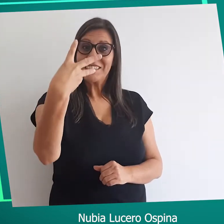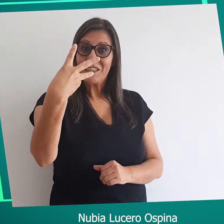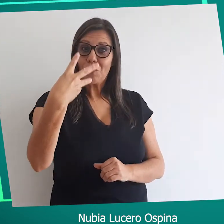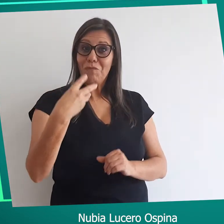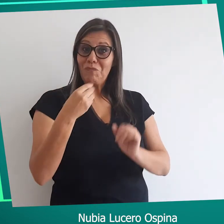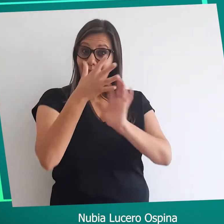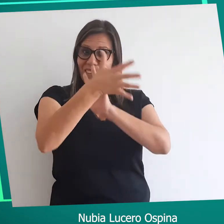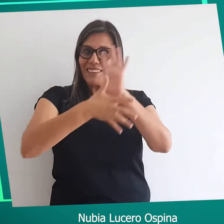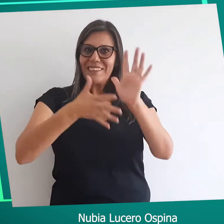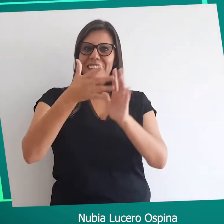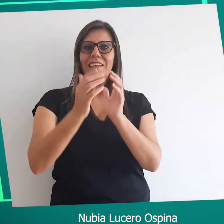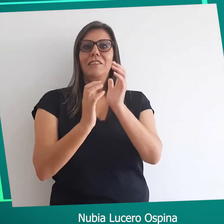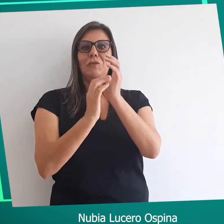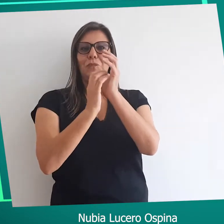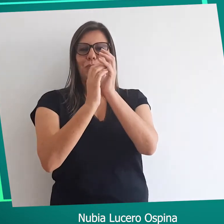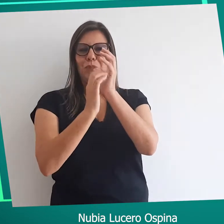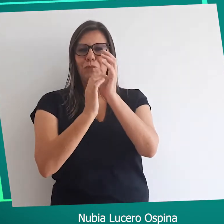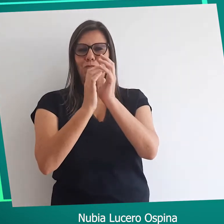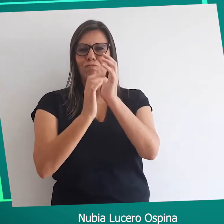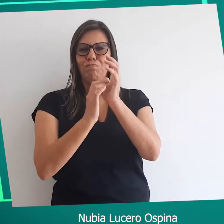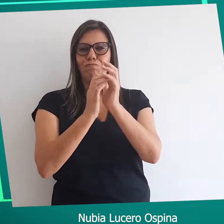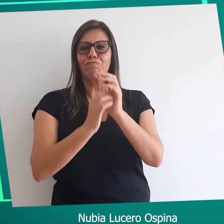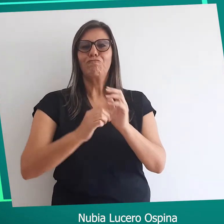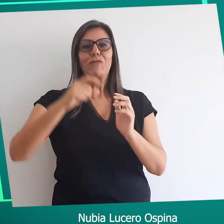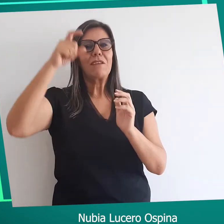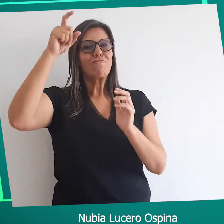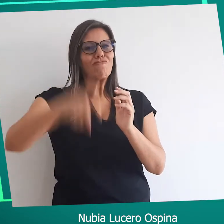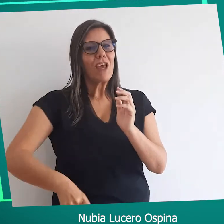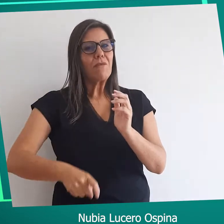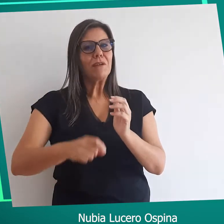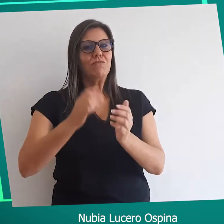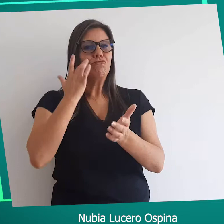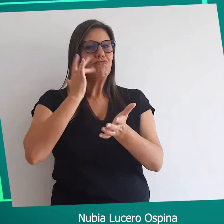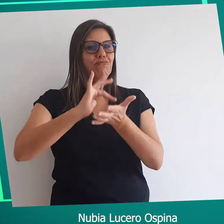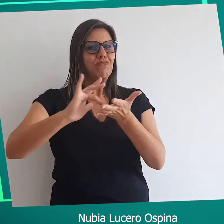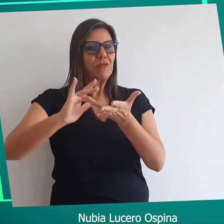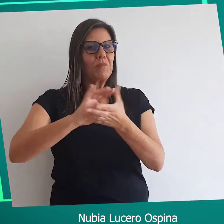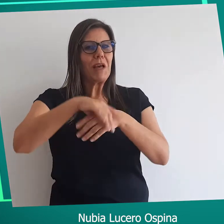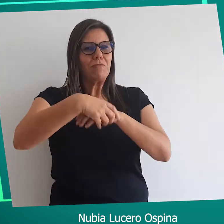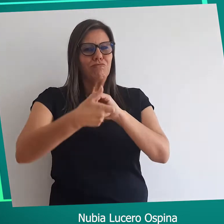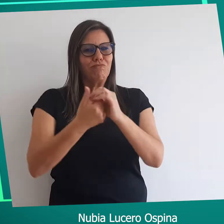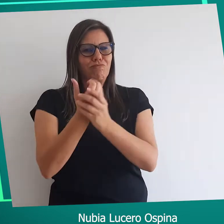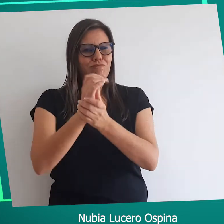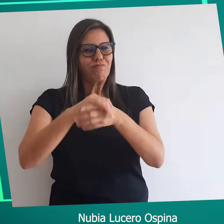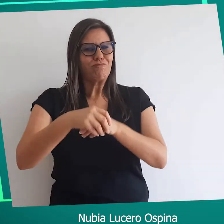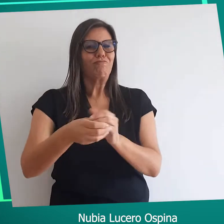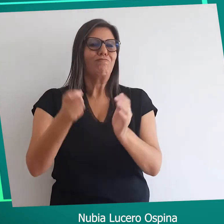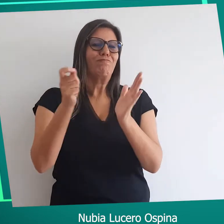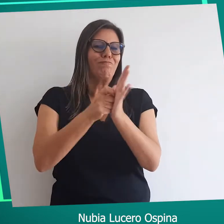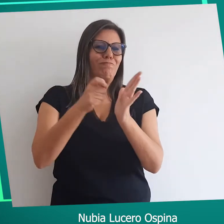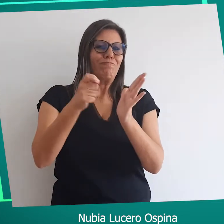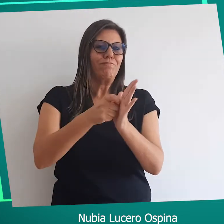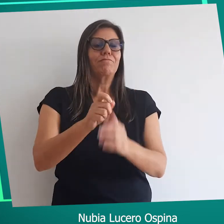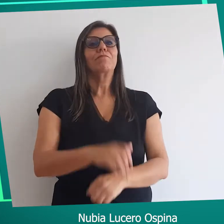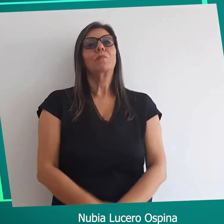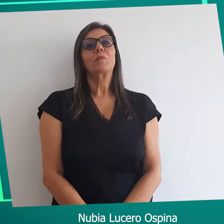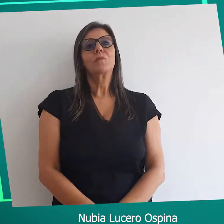tercero si las señas son en mano o antebrazo se deberán limpiar o lavar con frecuencia